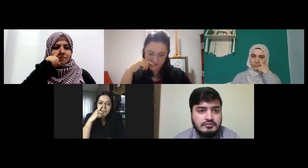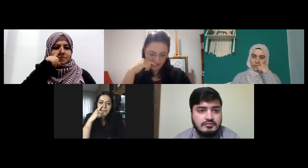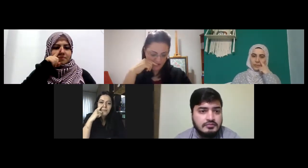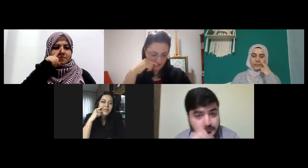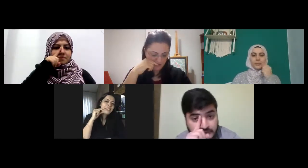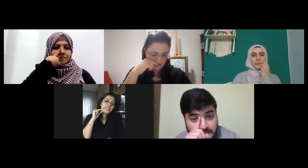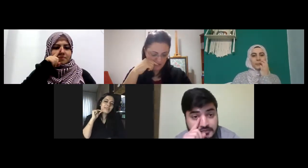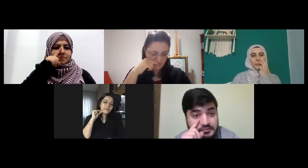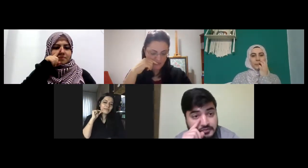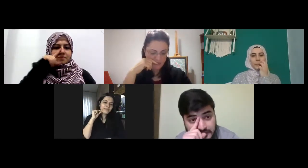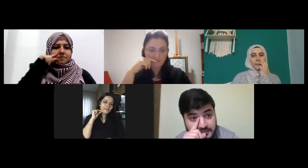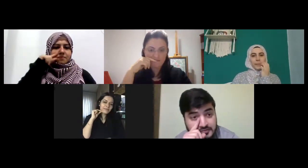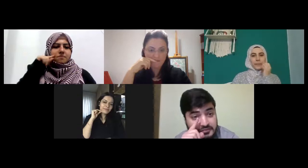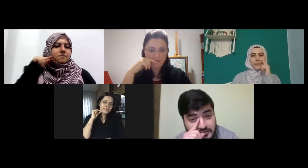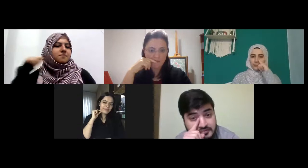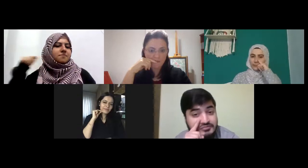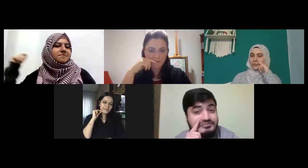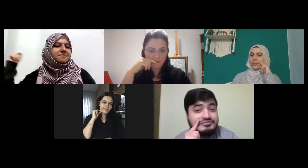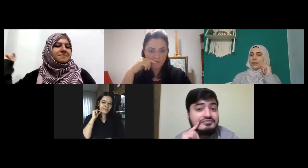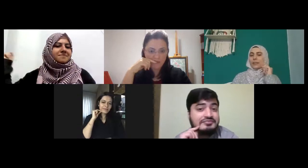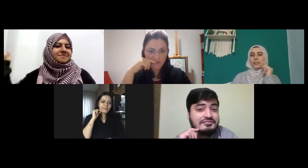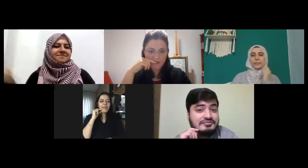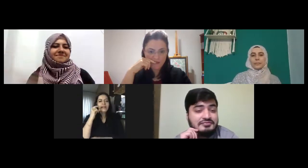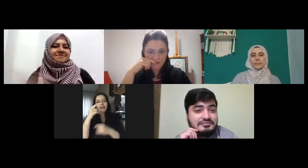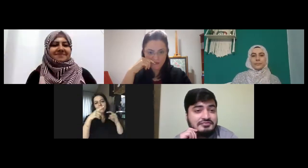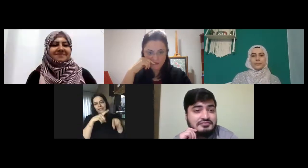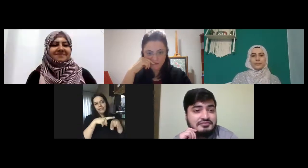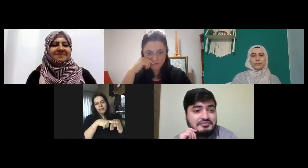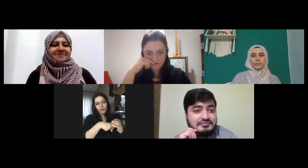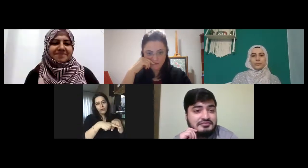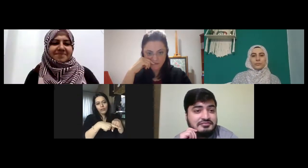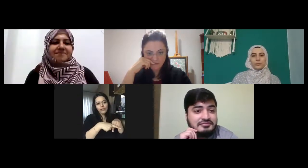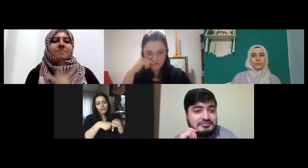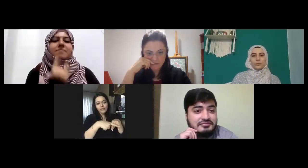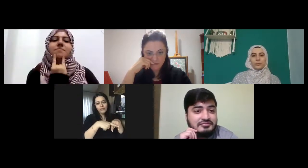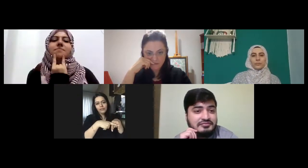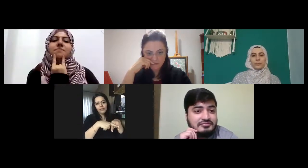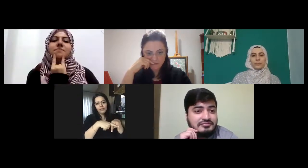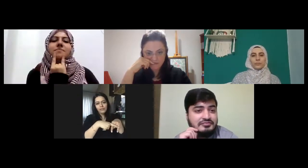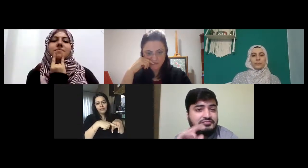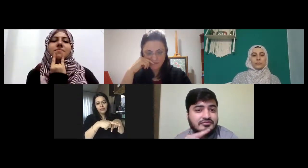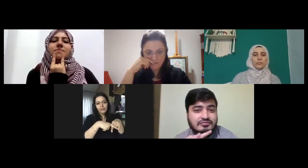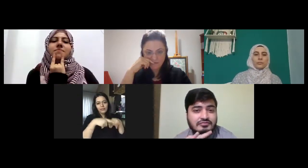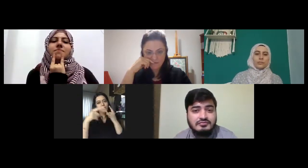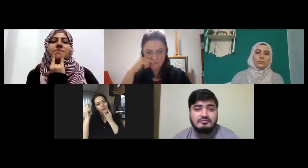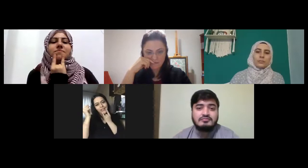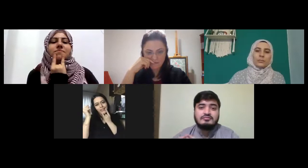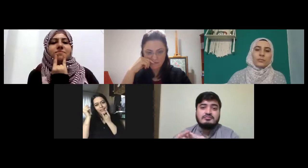mayıs mayıs haziran böyle de böyle de